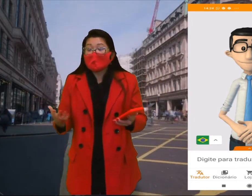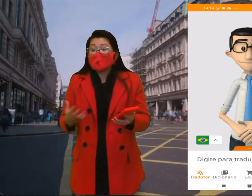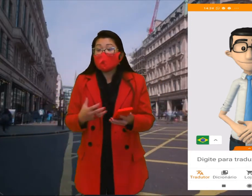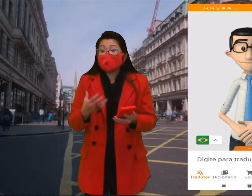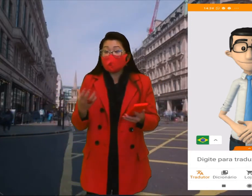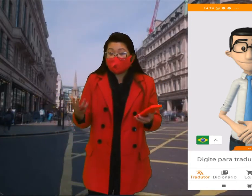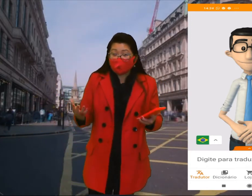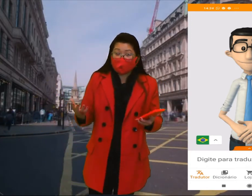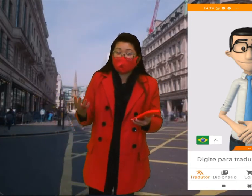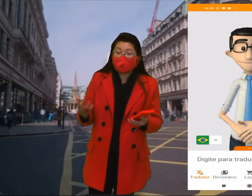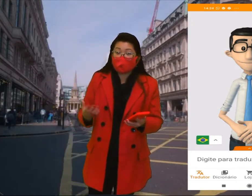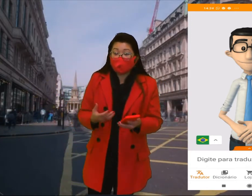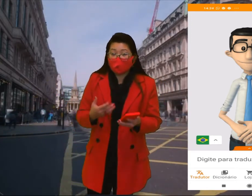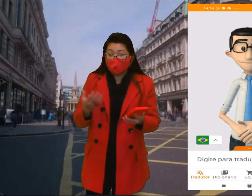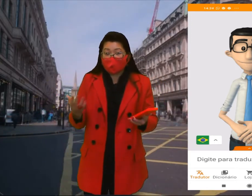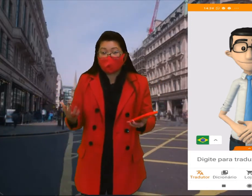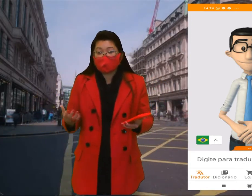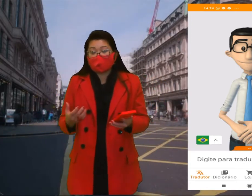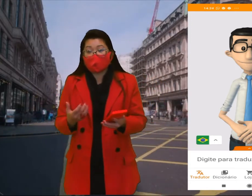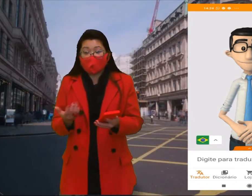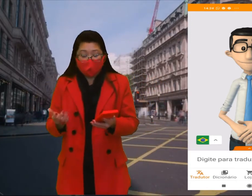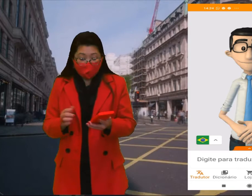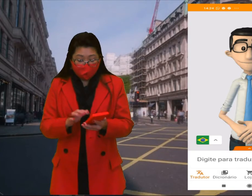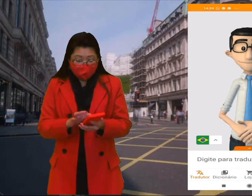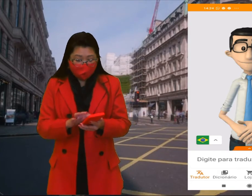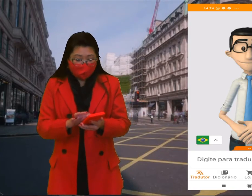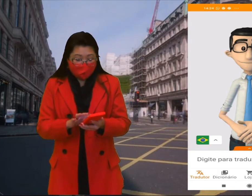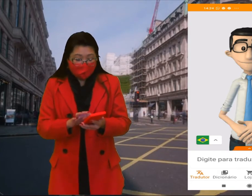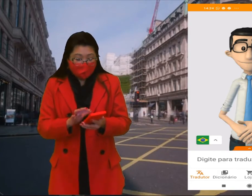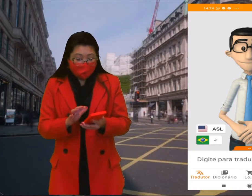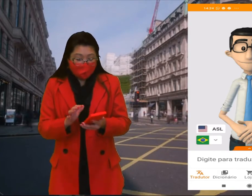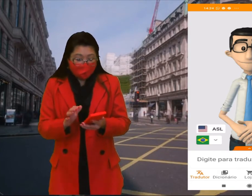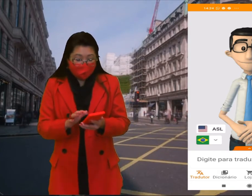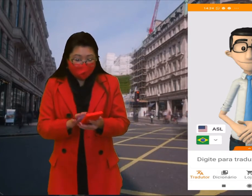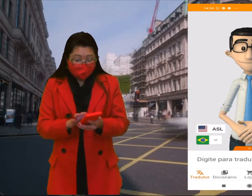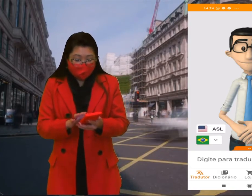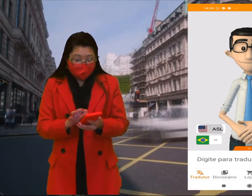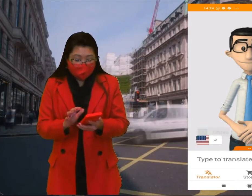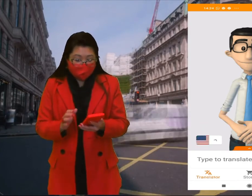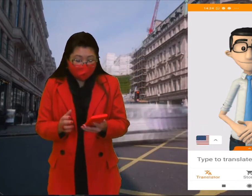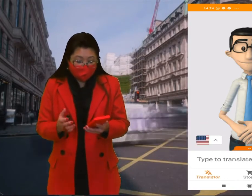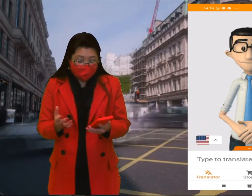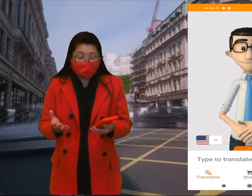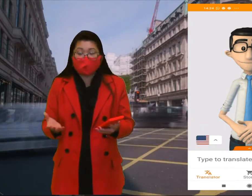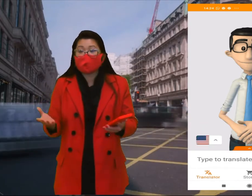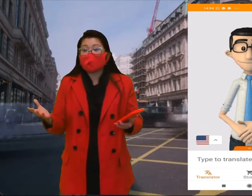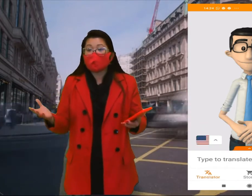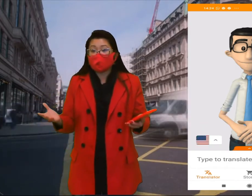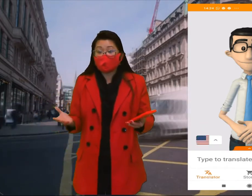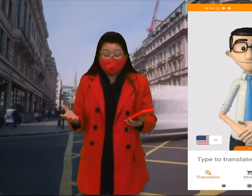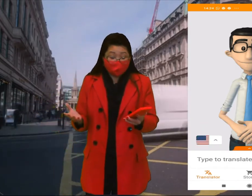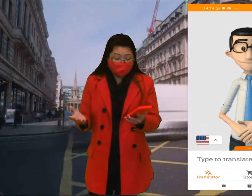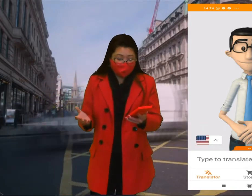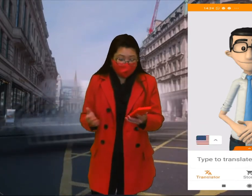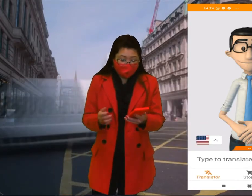E utilizarmos aí o American Sign Language. Então, eu clico na bandeirinha dos Estados Unidos